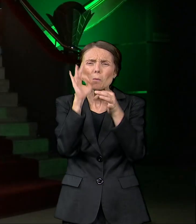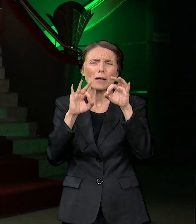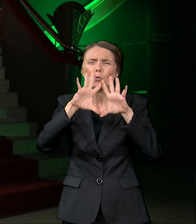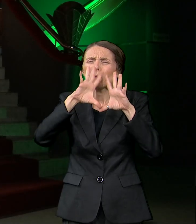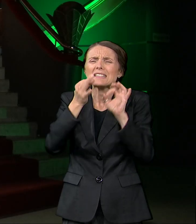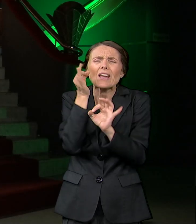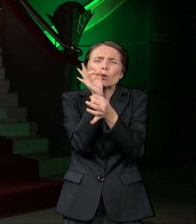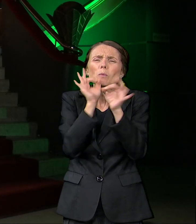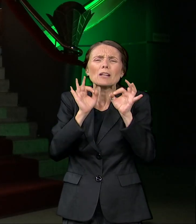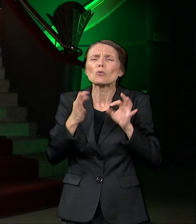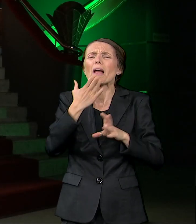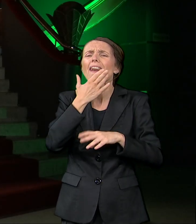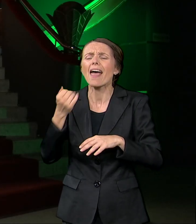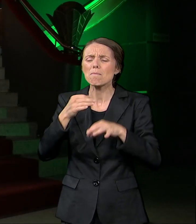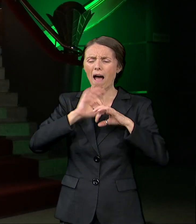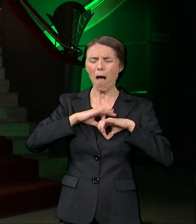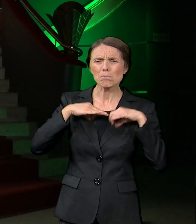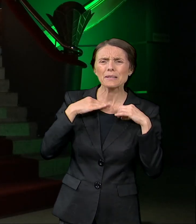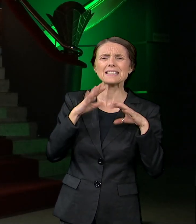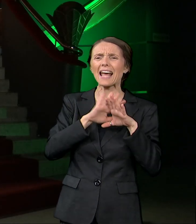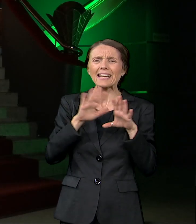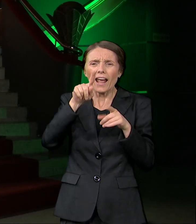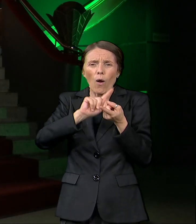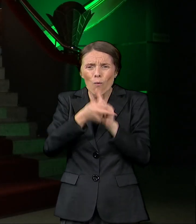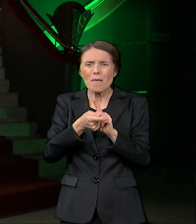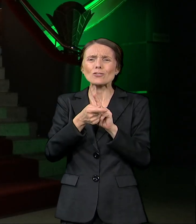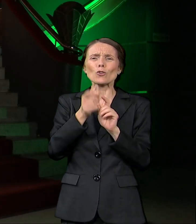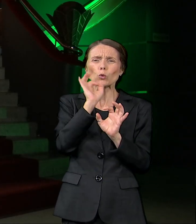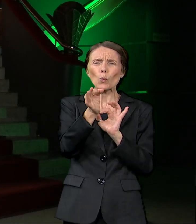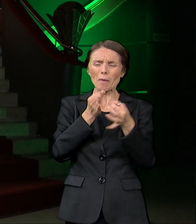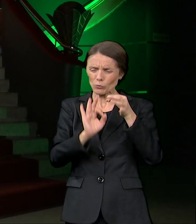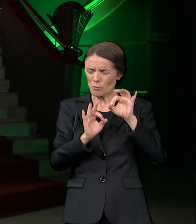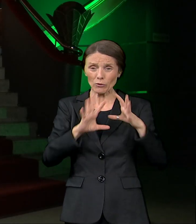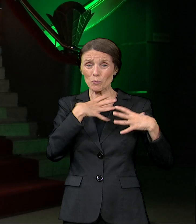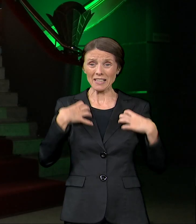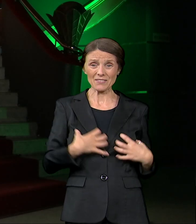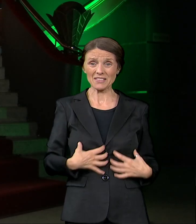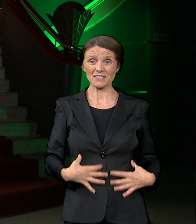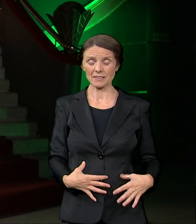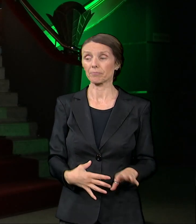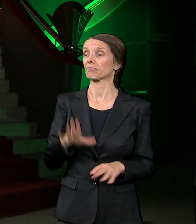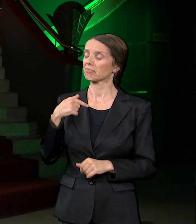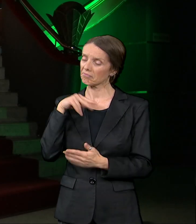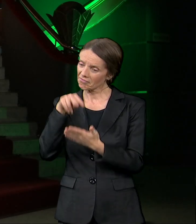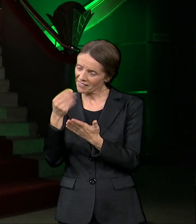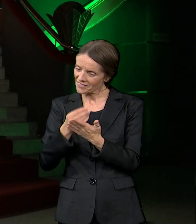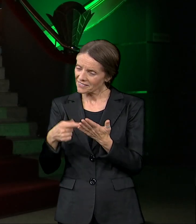bisera, bili su ušiveni i dugmići. Mene ti oako zainteresovali na skisama i mislim da sam mu